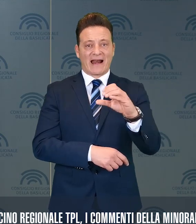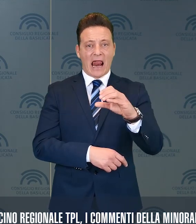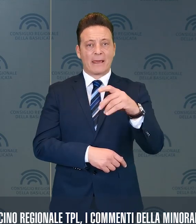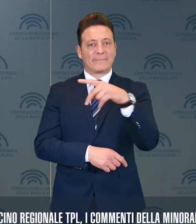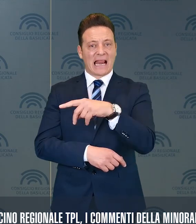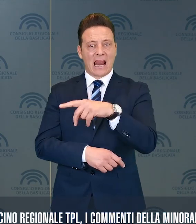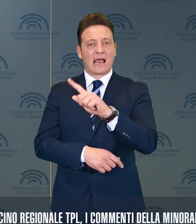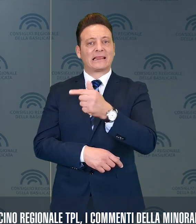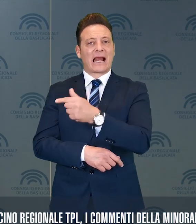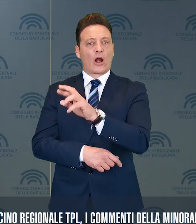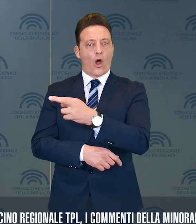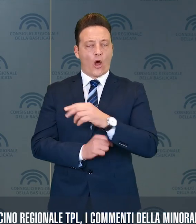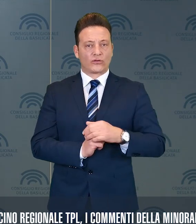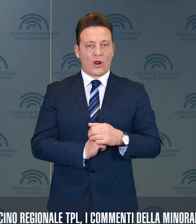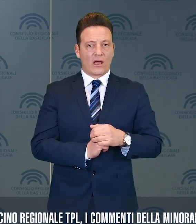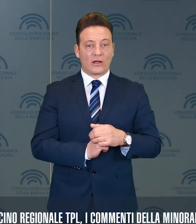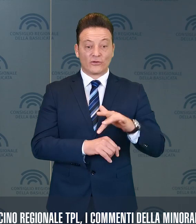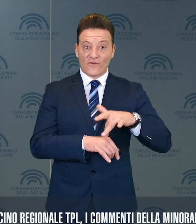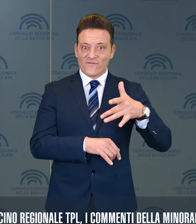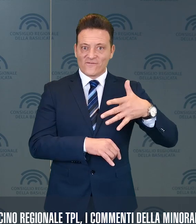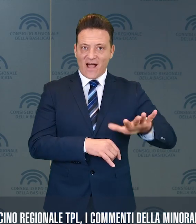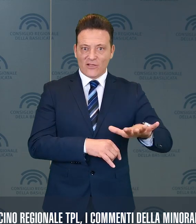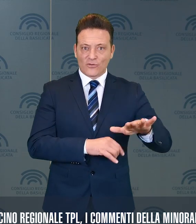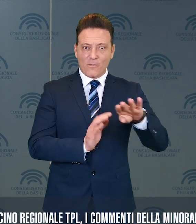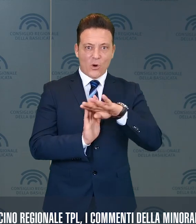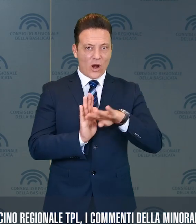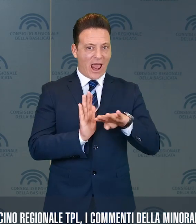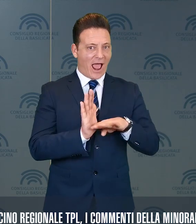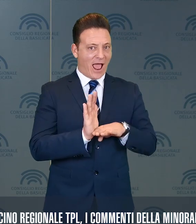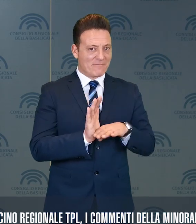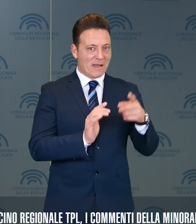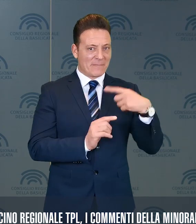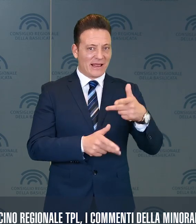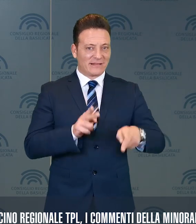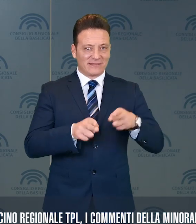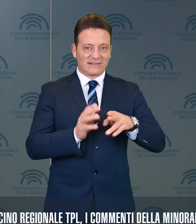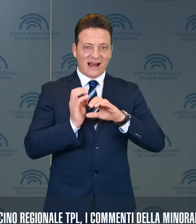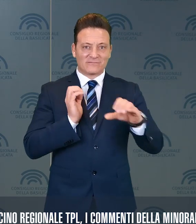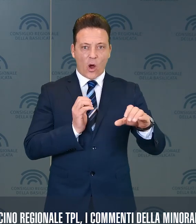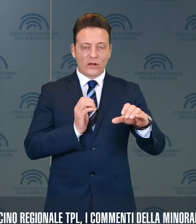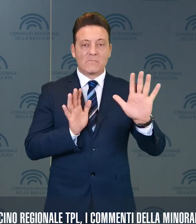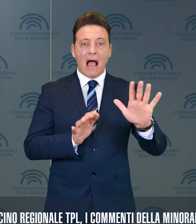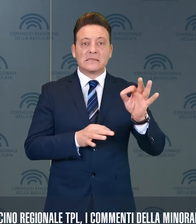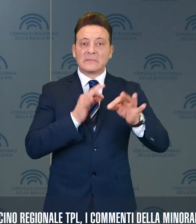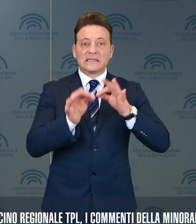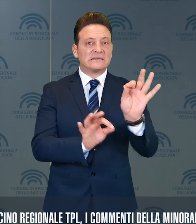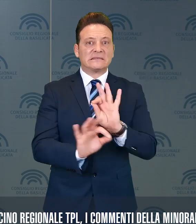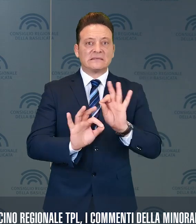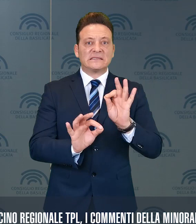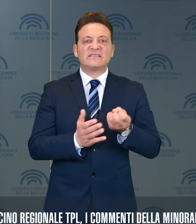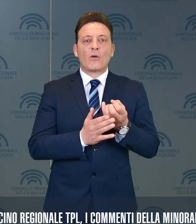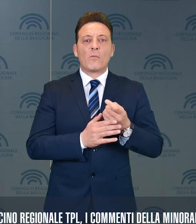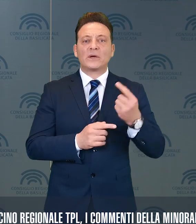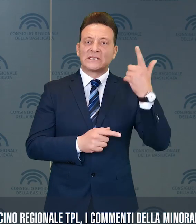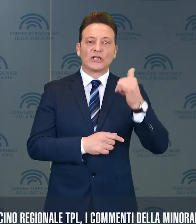Pittelle e Tre Rotola, aver redatto un piano di bacino senza aver spiegato quale fosse la strategia di sviluppo,